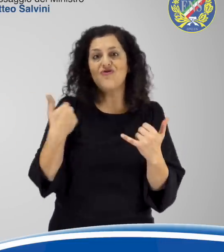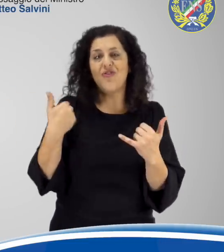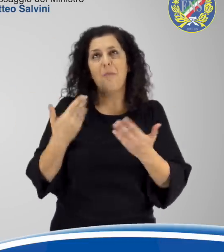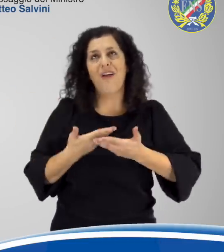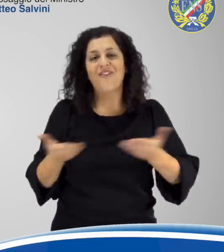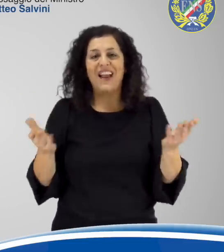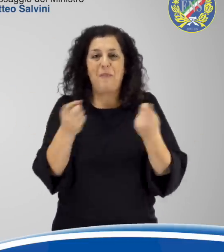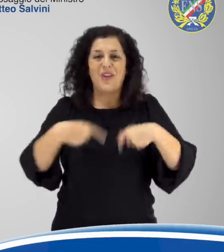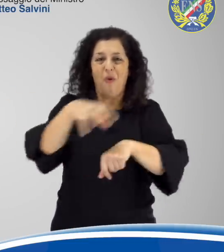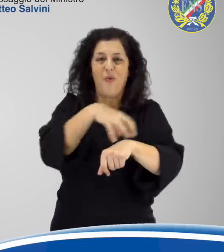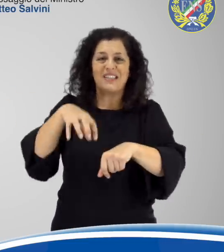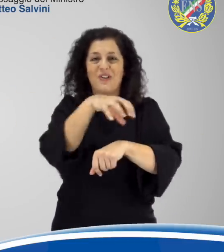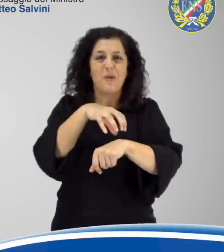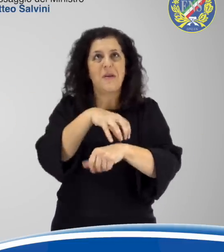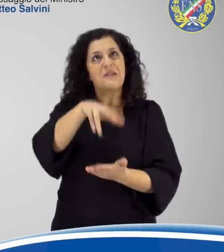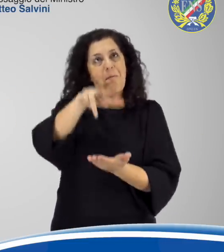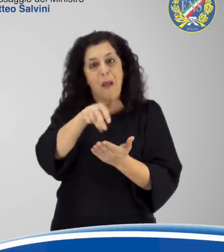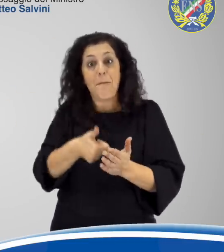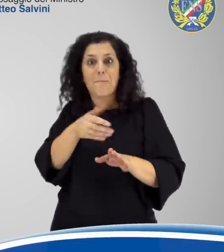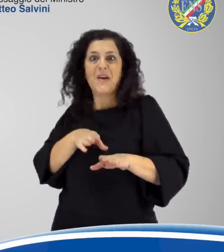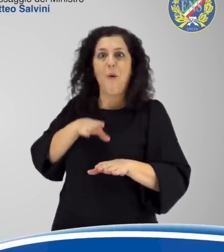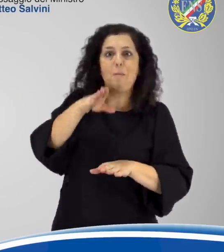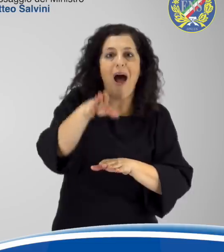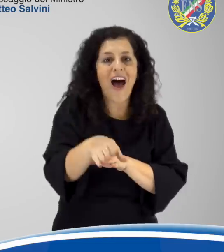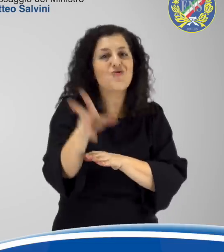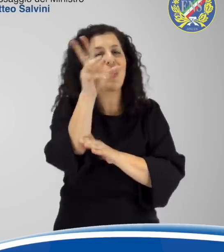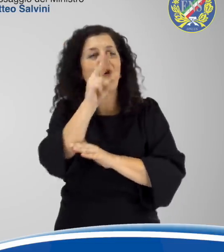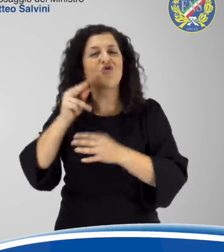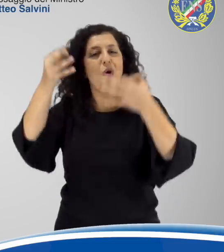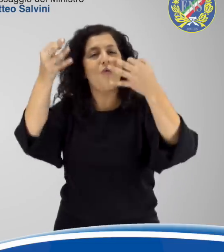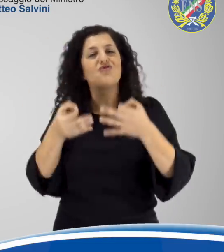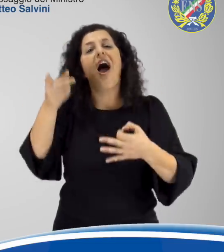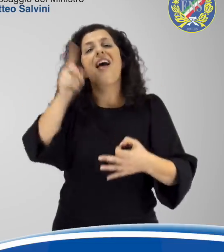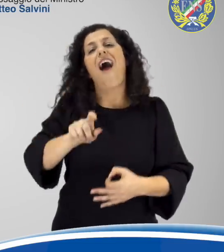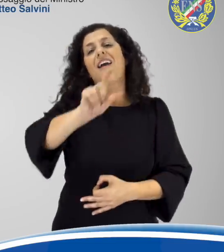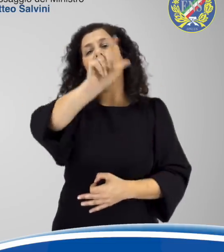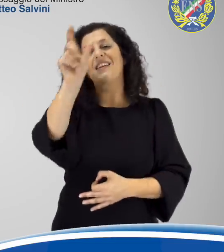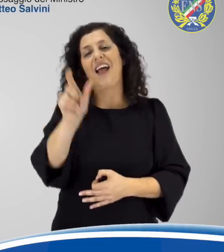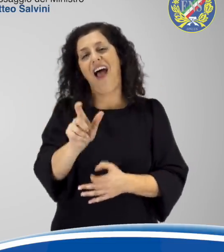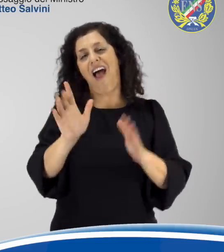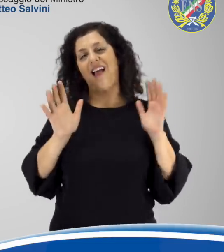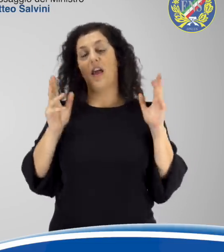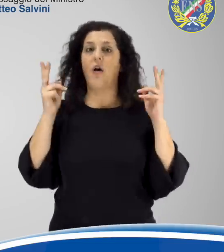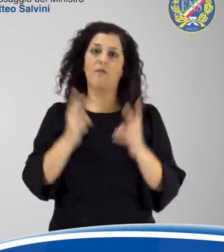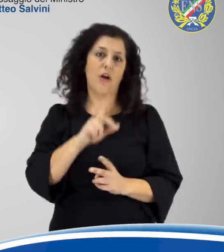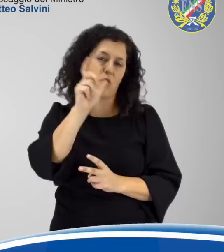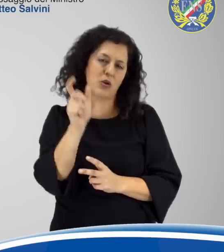finalmente in Consiglio dei Ministri il primo passo per il riconoscimento ufficiale anche in Italia e siamo già in